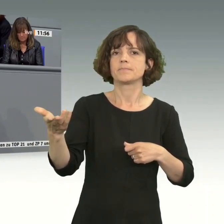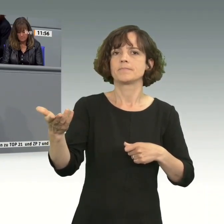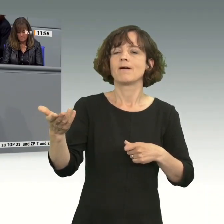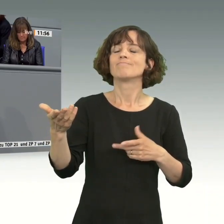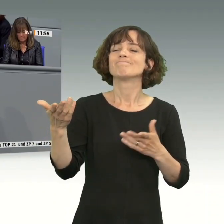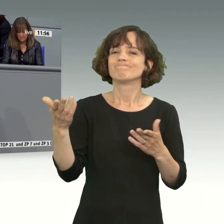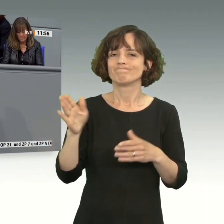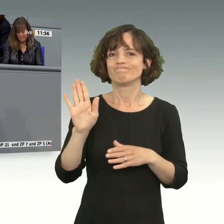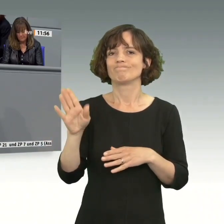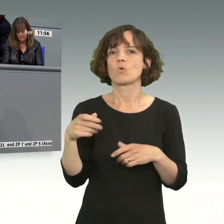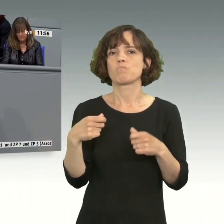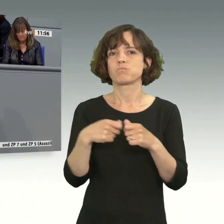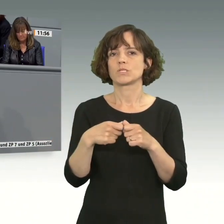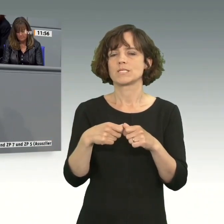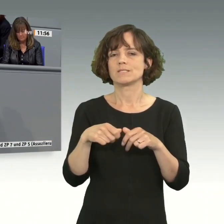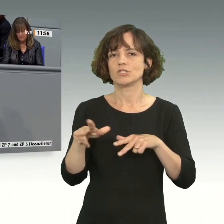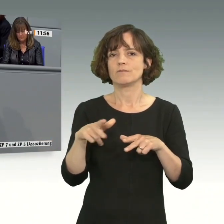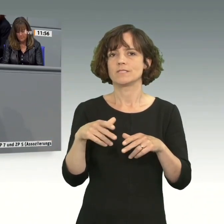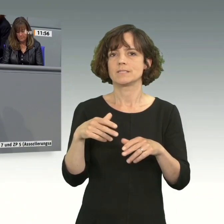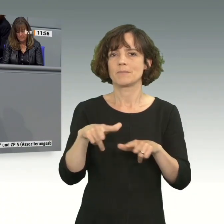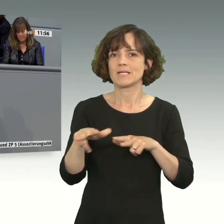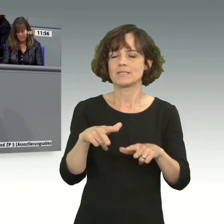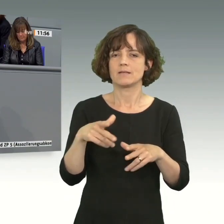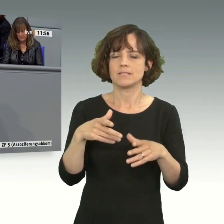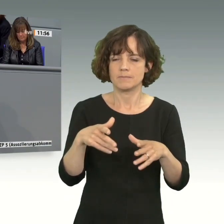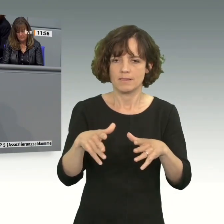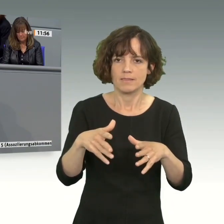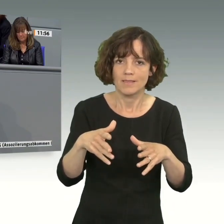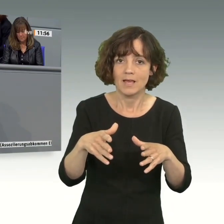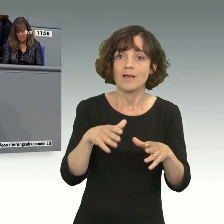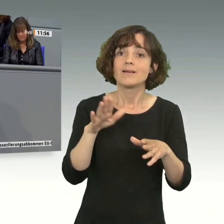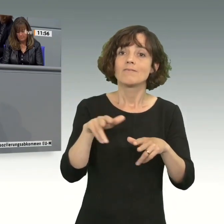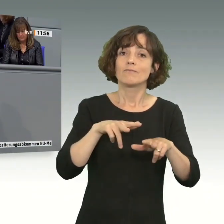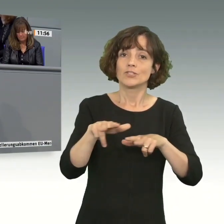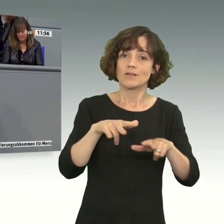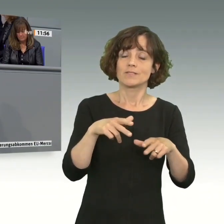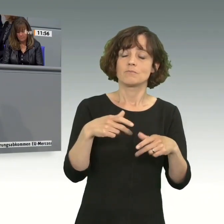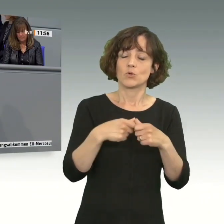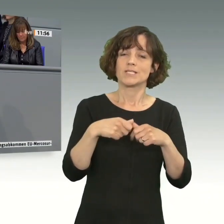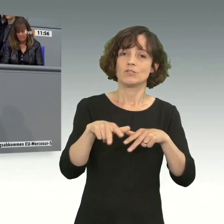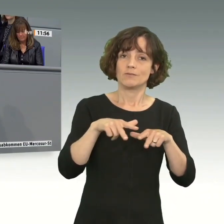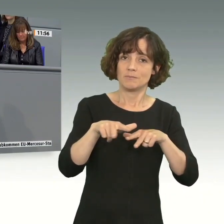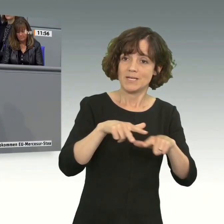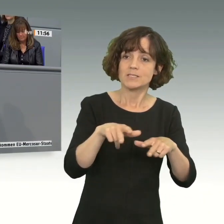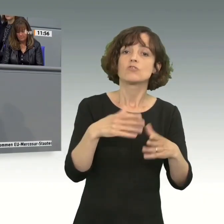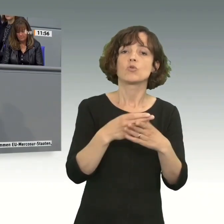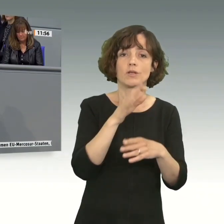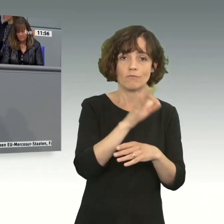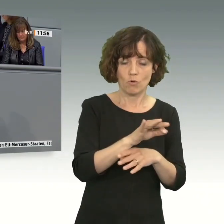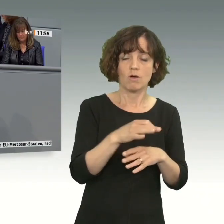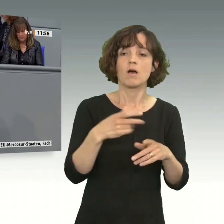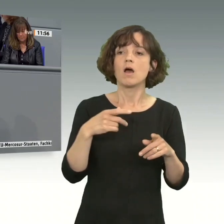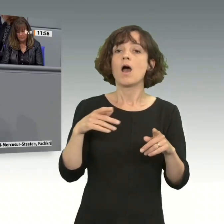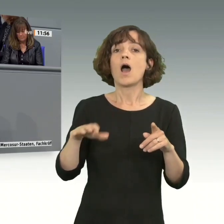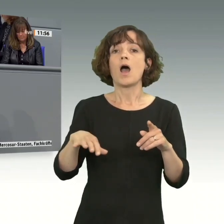Bundeswirtschaftsminister Steine in den Weg, der sich ja mittlerweile für dieses Abkommen ausgesprochen hat. Bis auf die Familienministerin